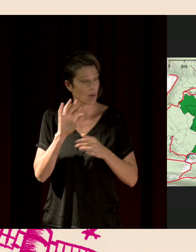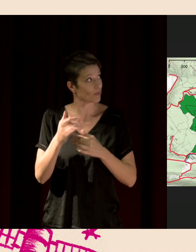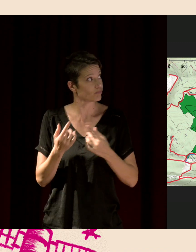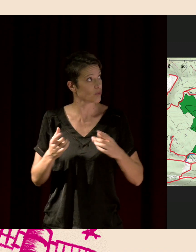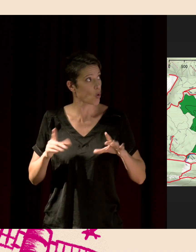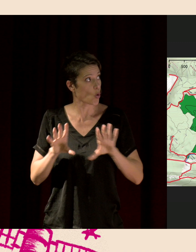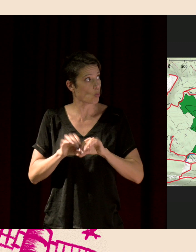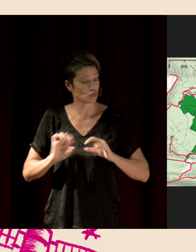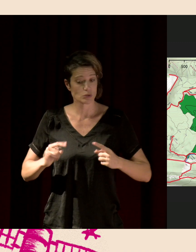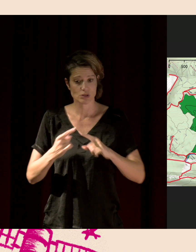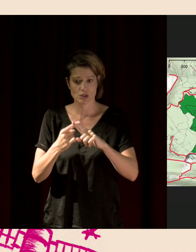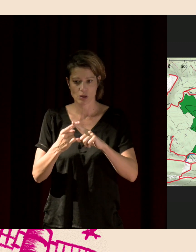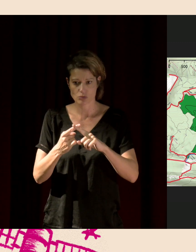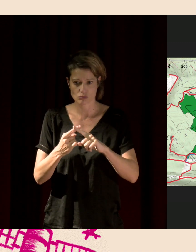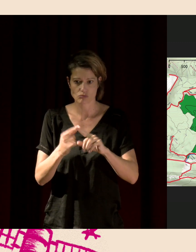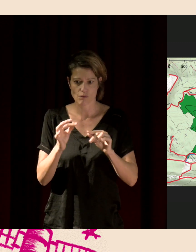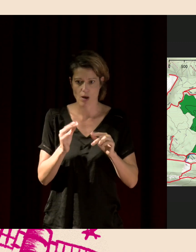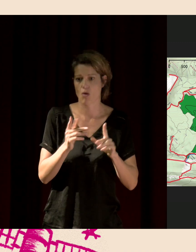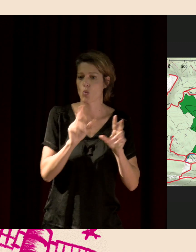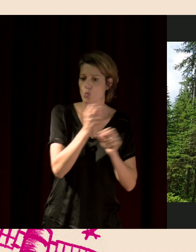cartes, en fait, de répartition sonore.